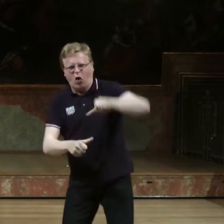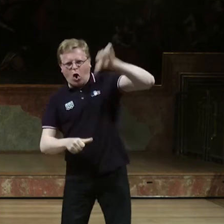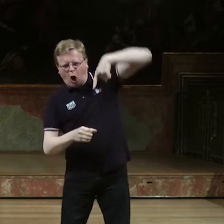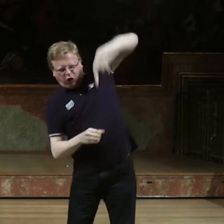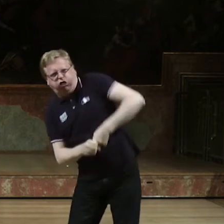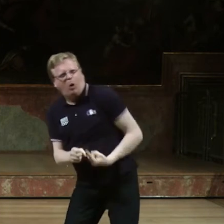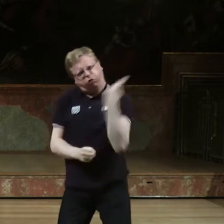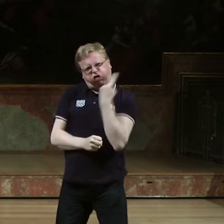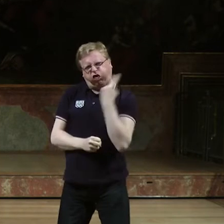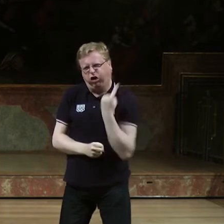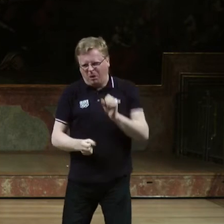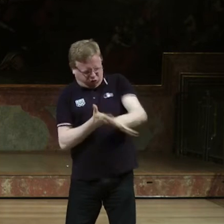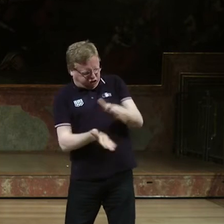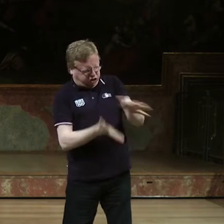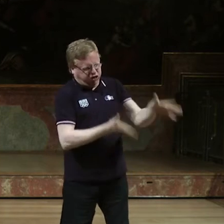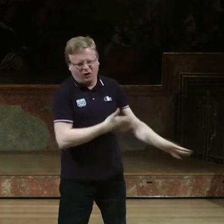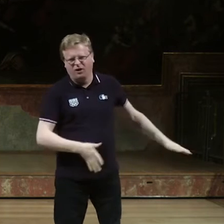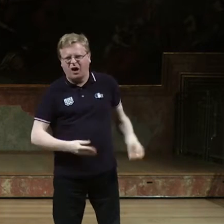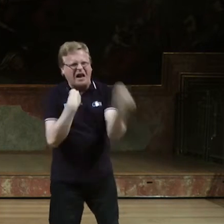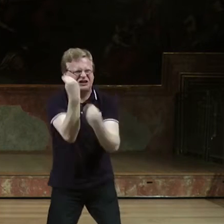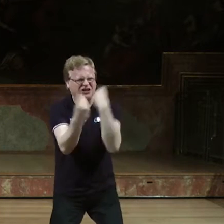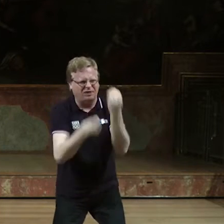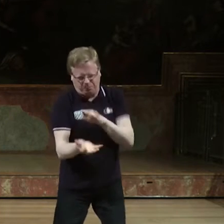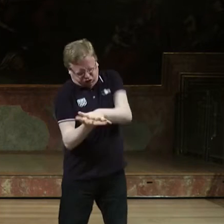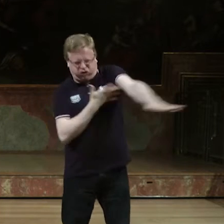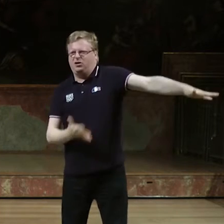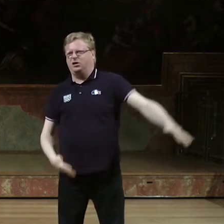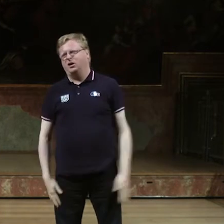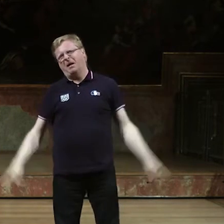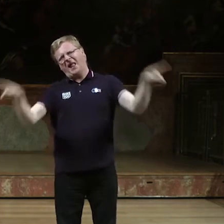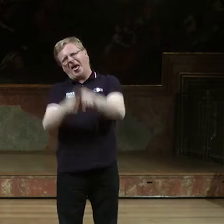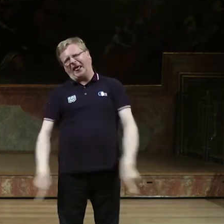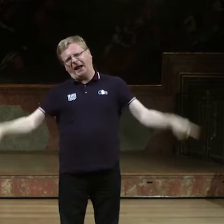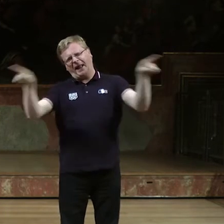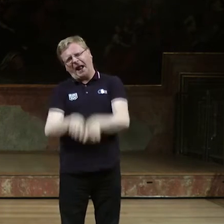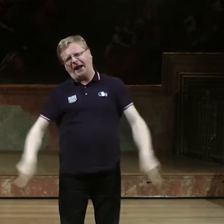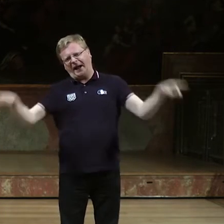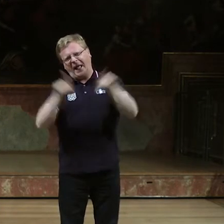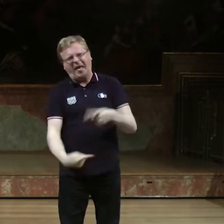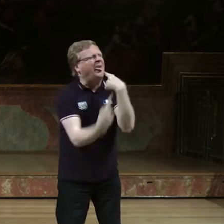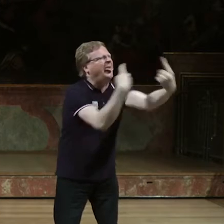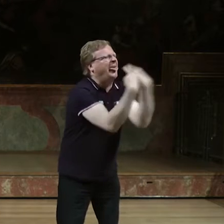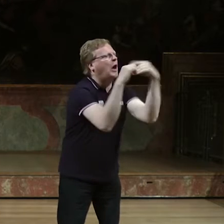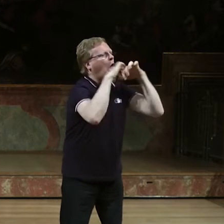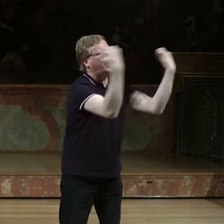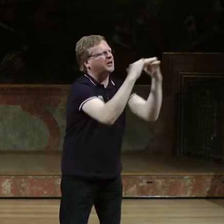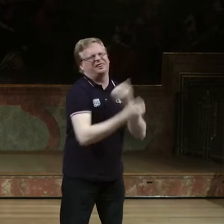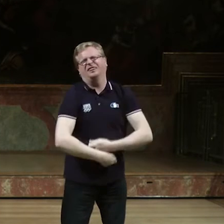Der eine furzt, andere rülpst und nichts kommt dabei raus. Ja, ist blöd, gell, dass es verschmutzt wird. Immer das Gleiche, immer das Gleiche. Besprechen,